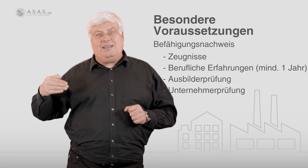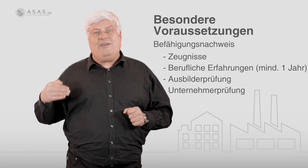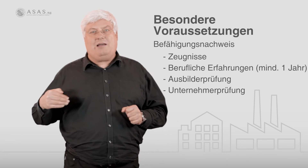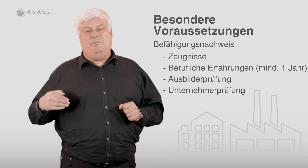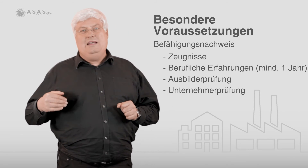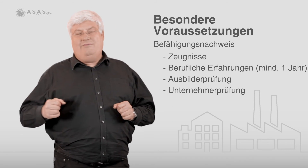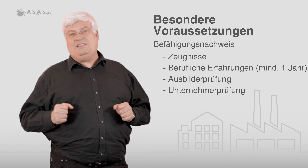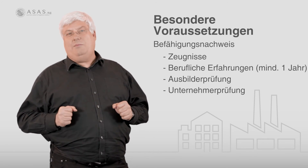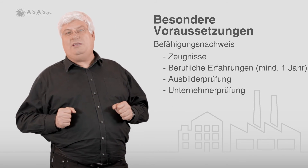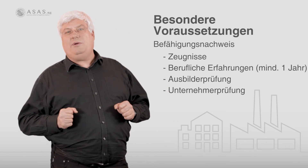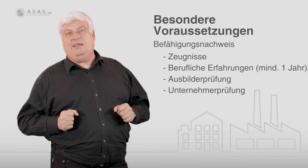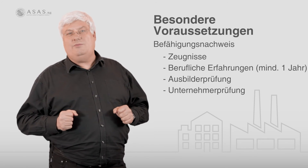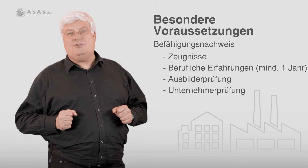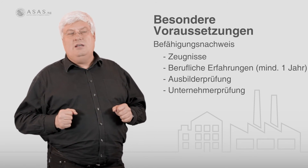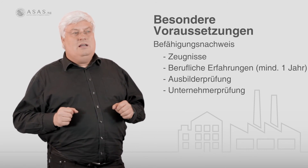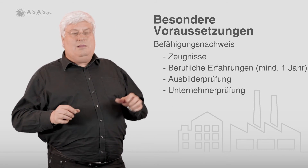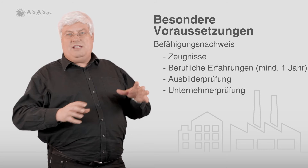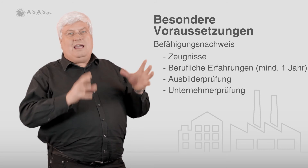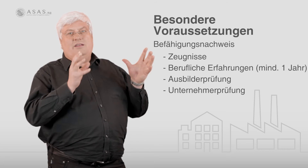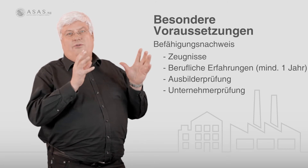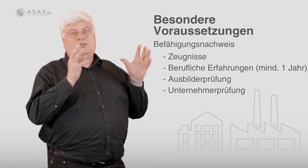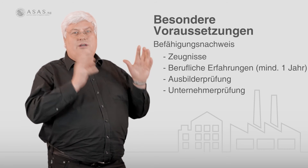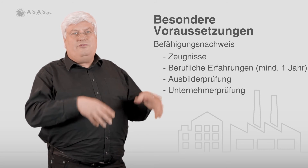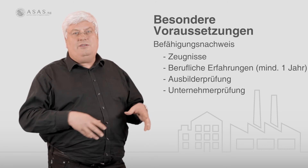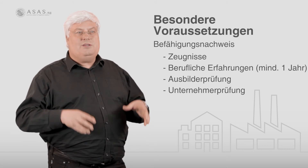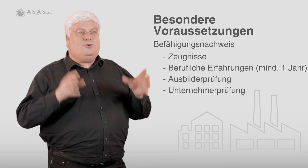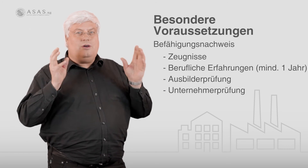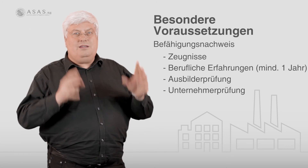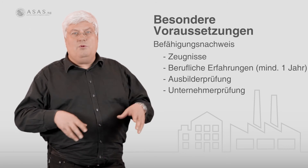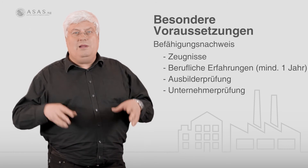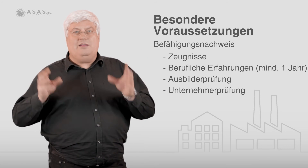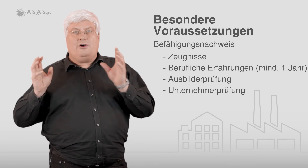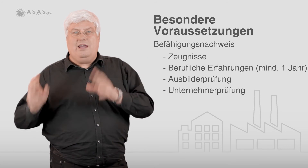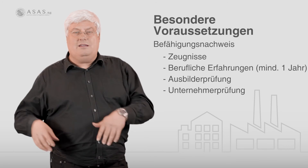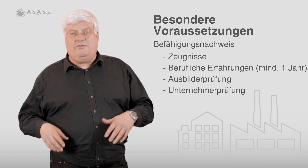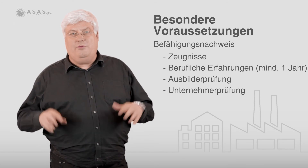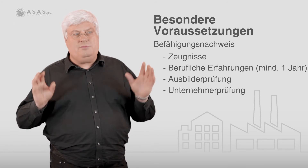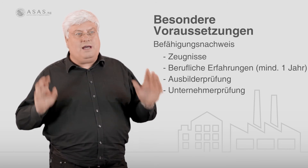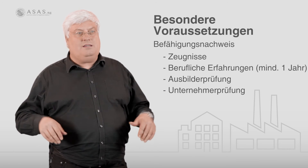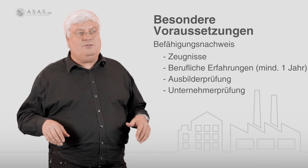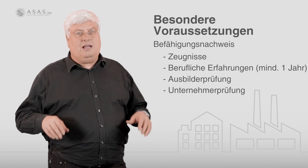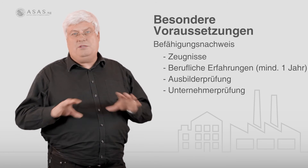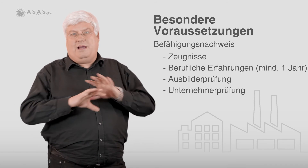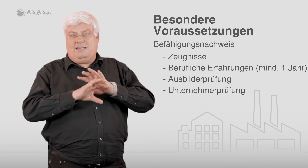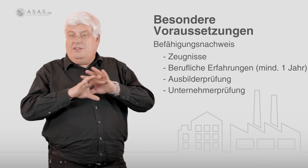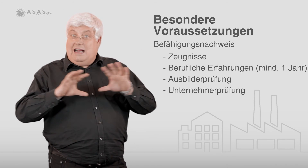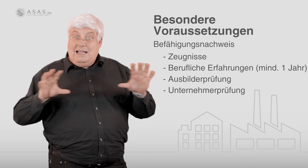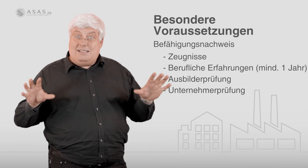Gewerben, was jemand erbringen muss. Gibt es eigene Verordnungen für die Masseure, die Immobilientreuhänder, die Vermögensberater, die Unternehmensberater, wird alles